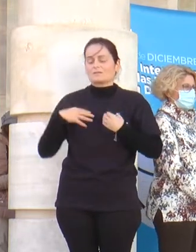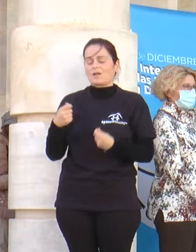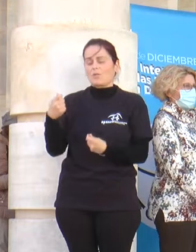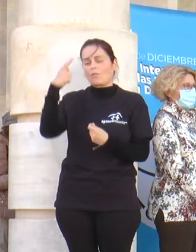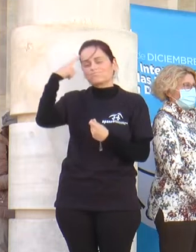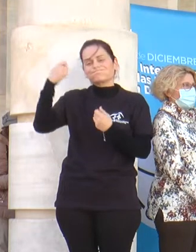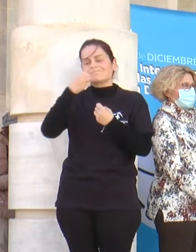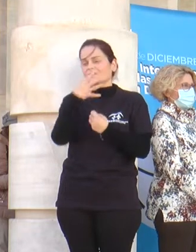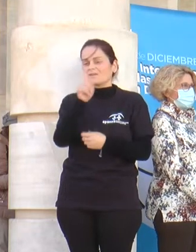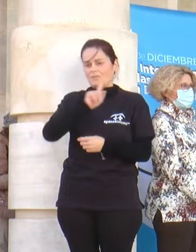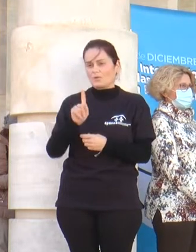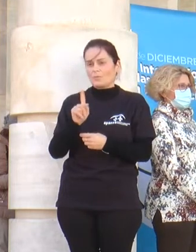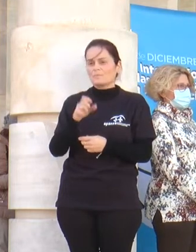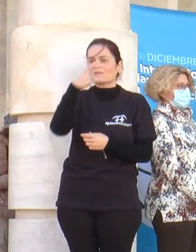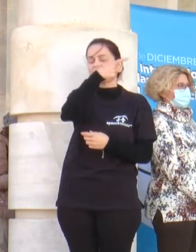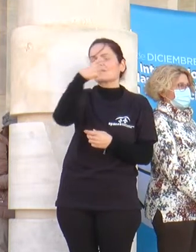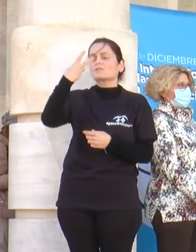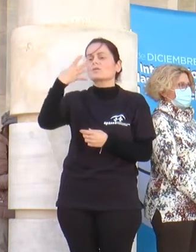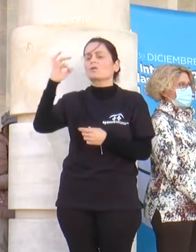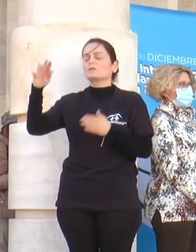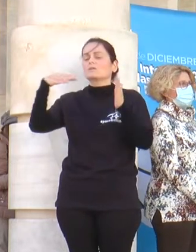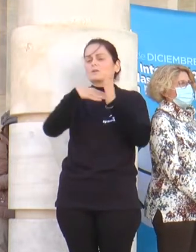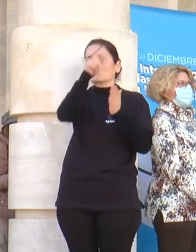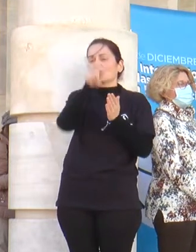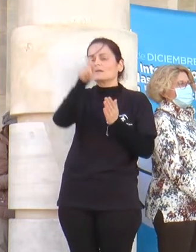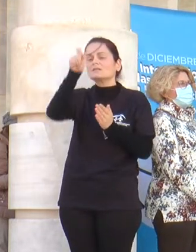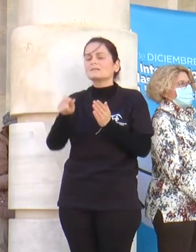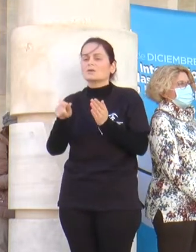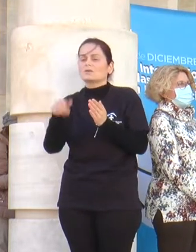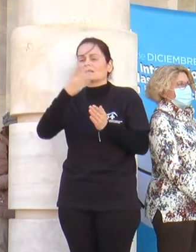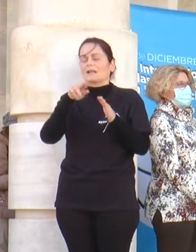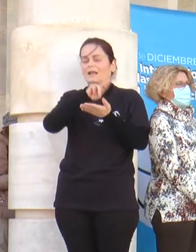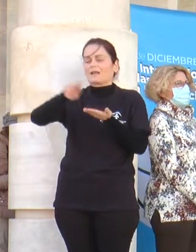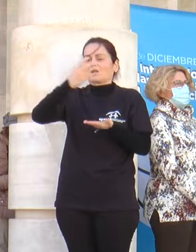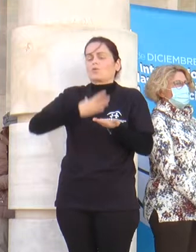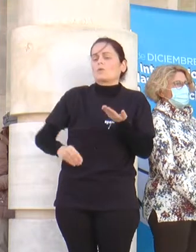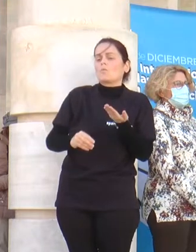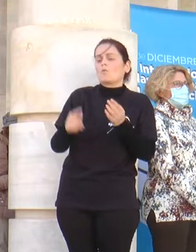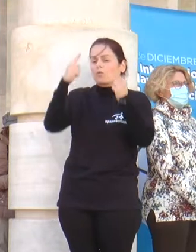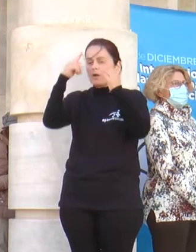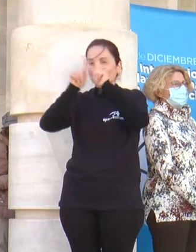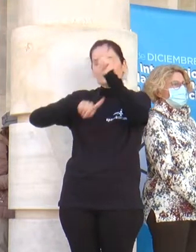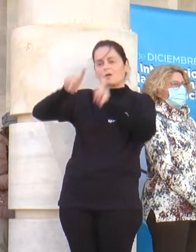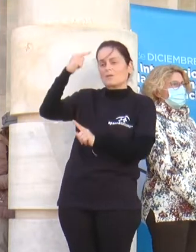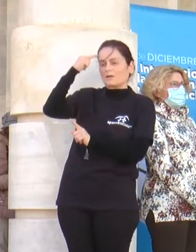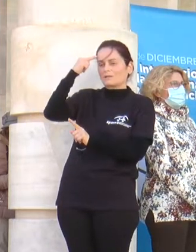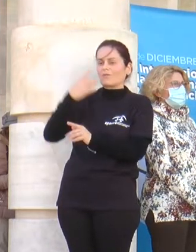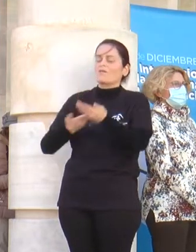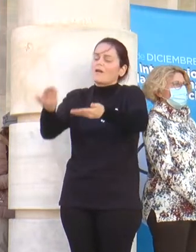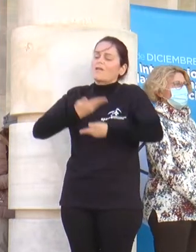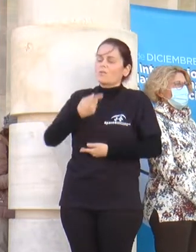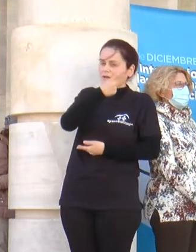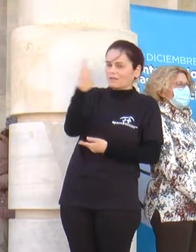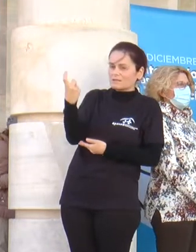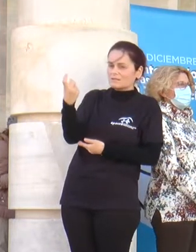Más de 150.000 personas en la región de Murcia sufren algún trastorno de personalidad y necesitan ayuda, por lo que trabajar por la